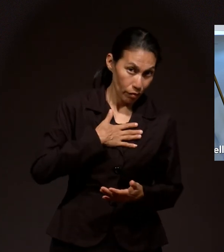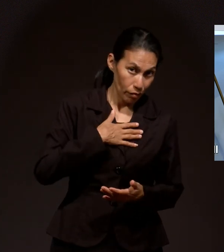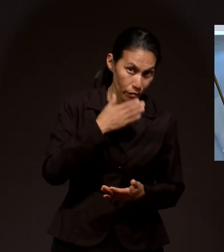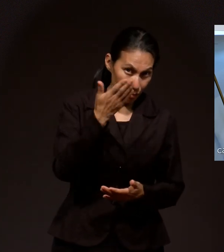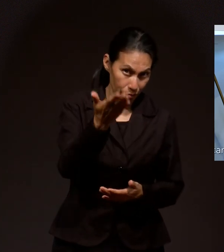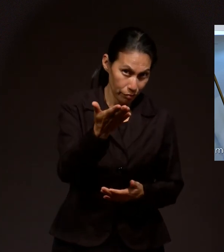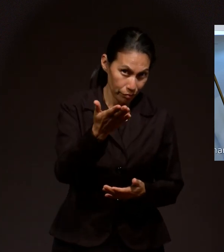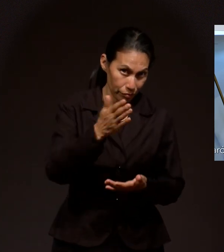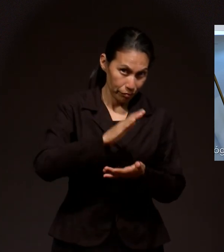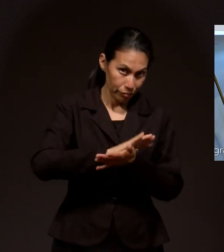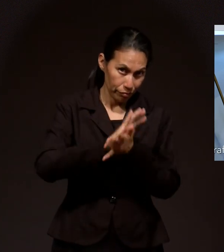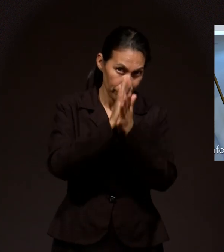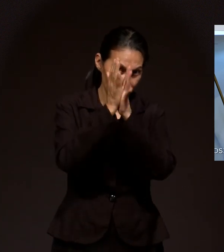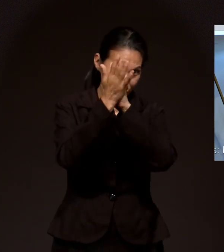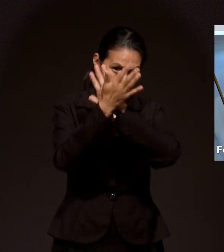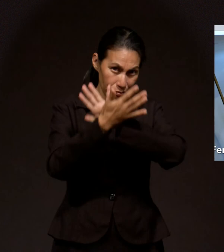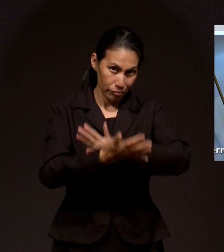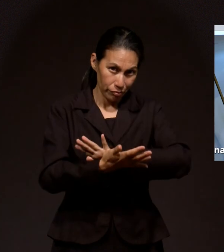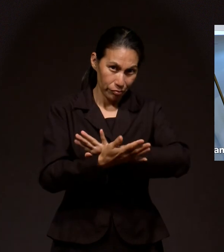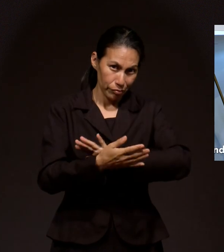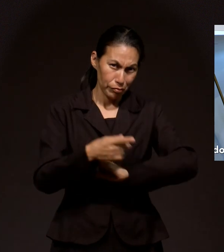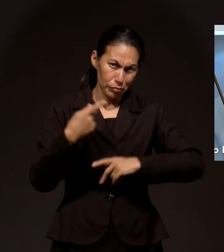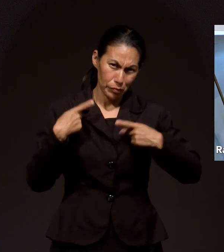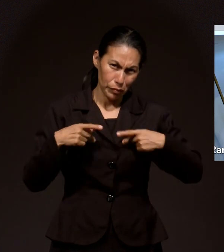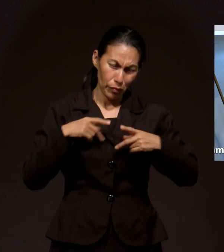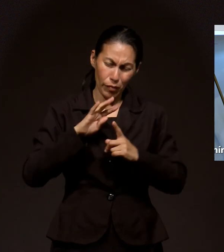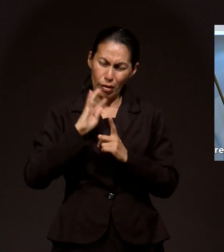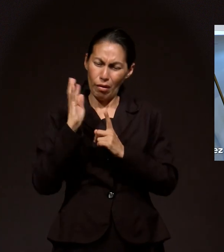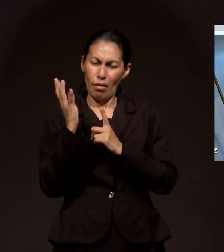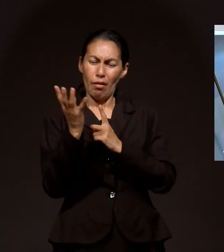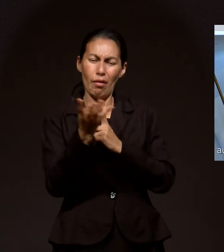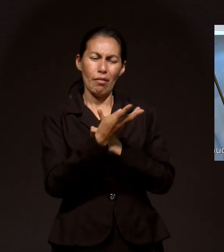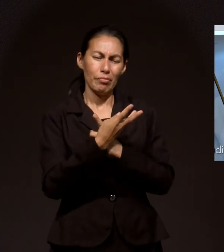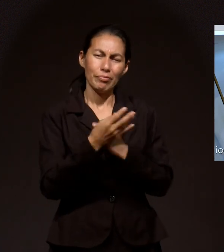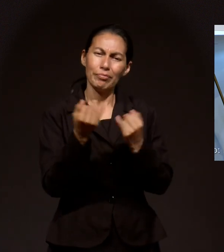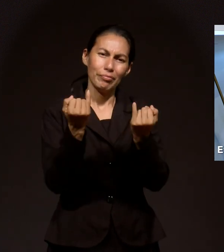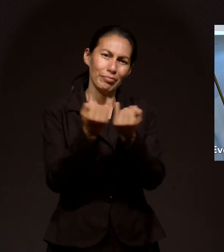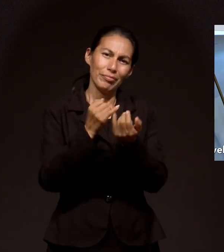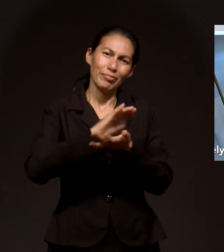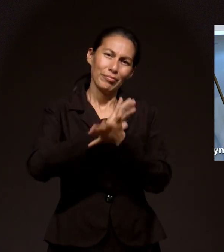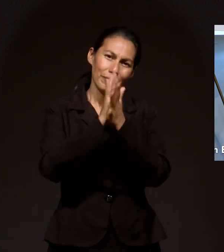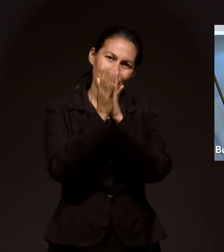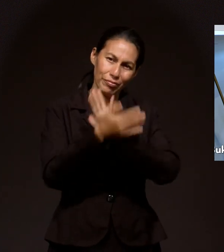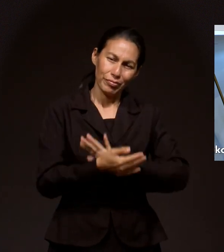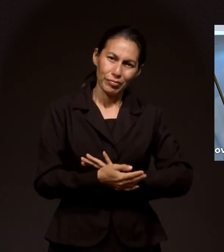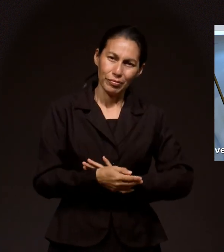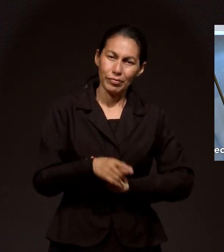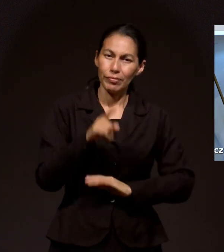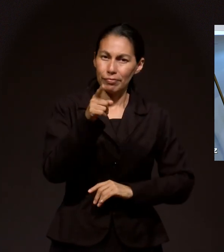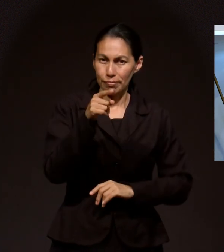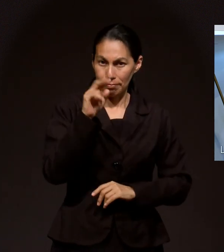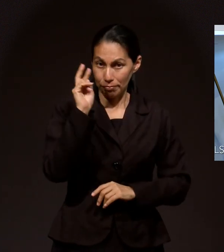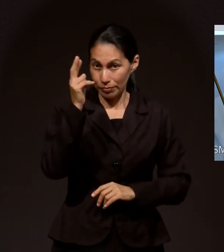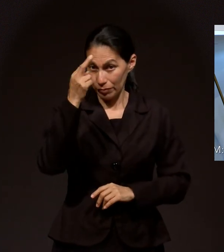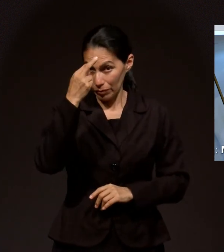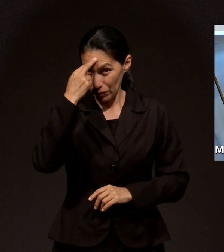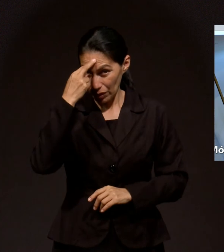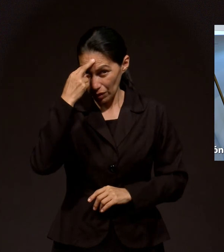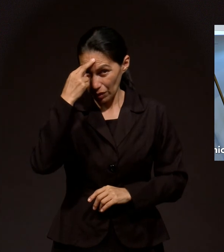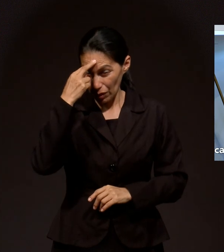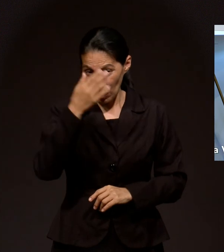Nuestra vida Y también De aquellos Que estén A nuestro alrededor Recuerda Por nada